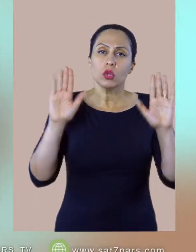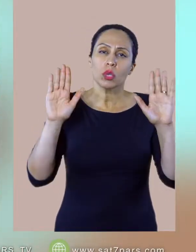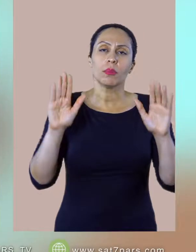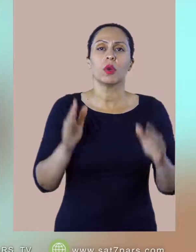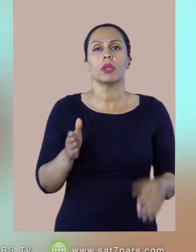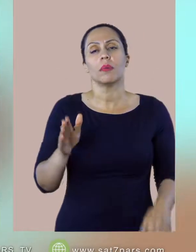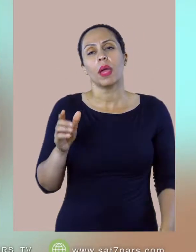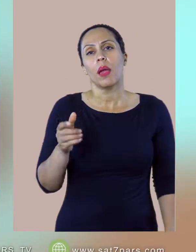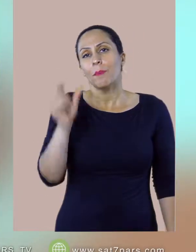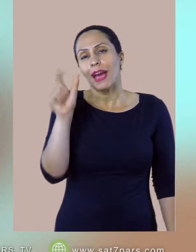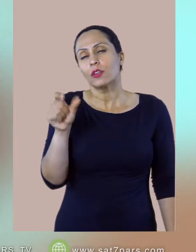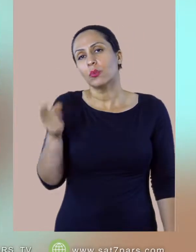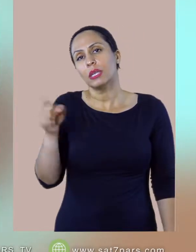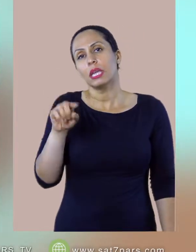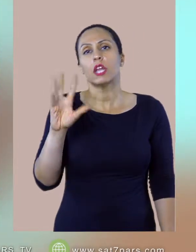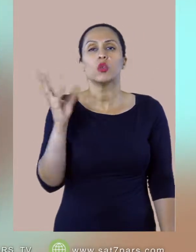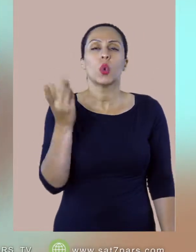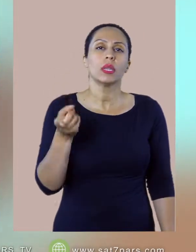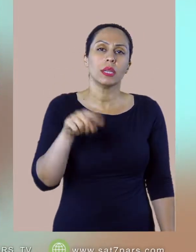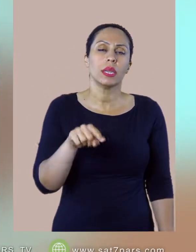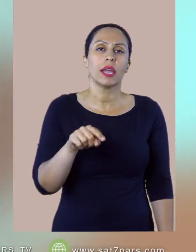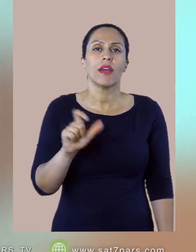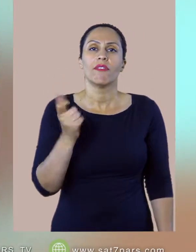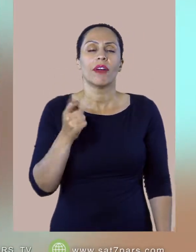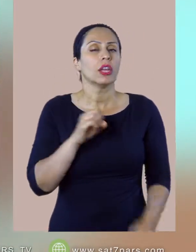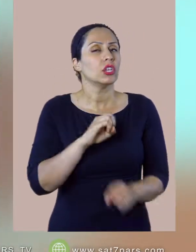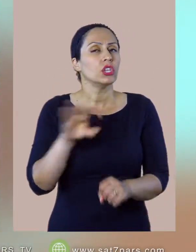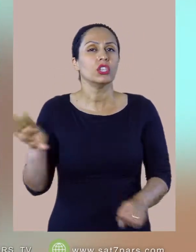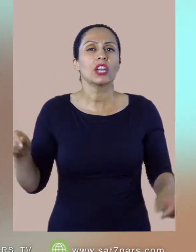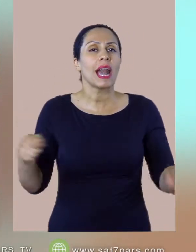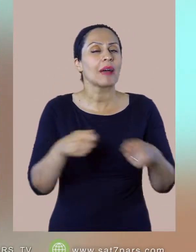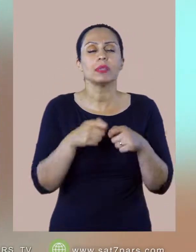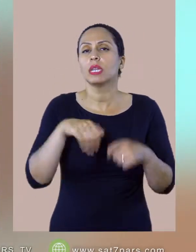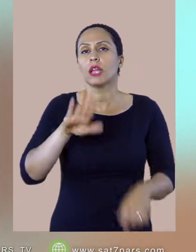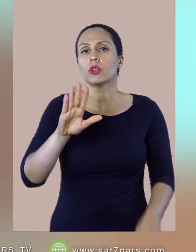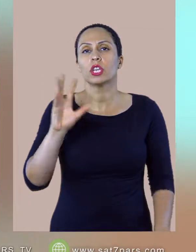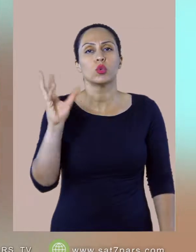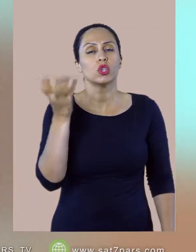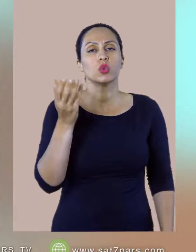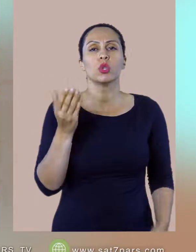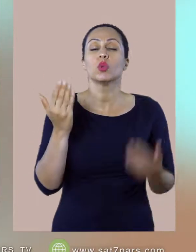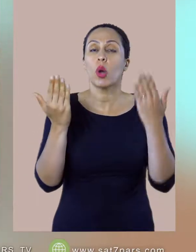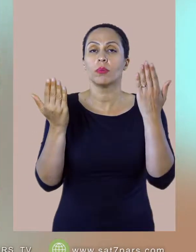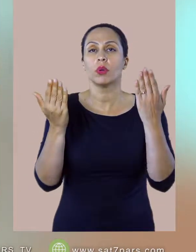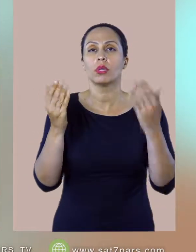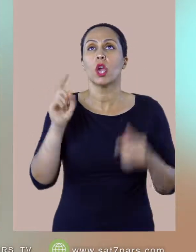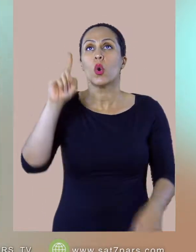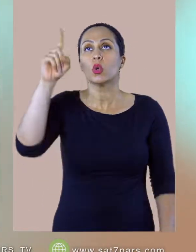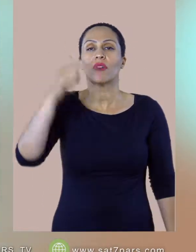هیچ مهم نیست هیچ ربطی نداره به اینها خدافند دل رو میبینم و ایسای مسیح چنین